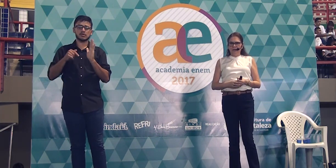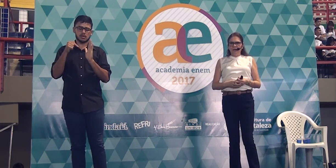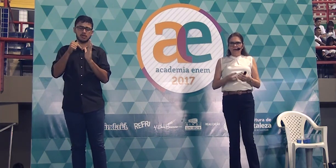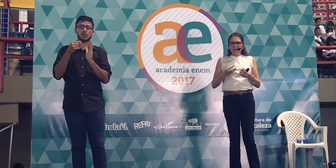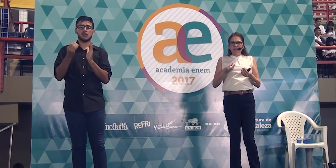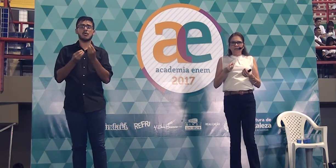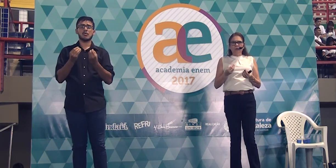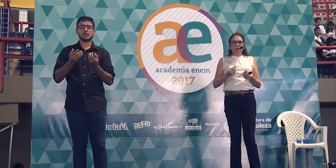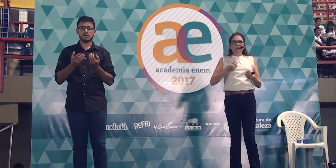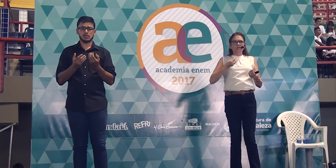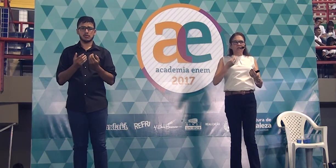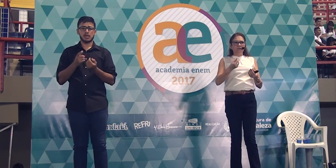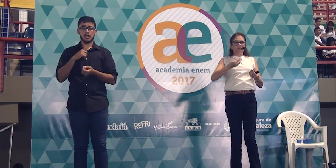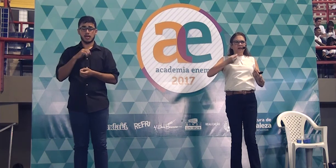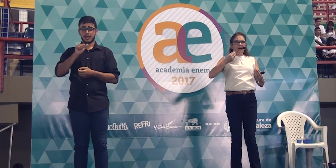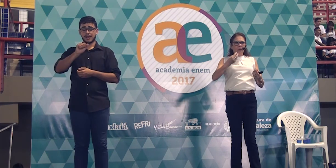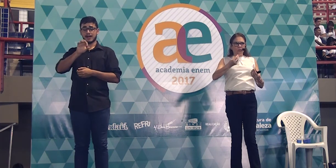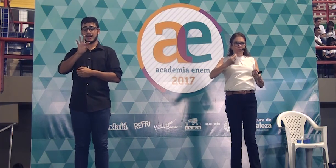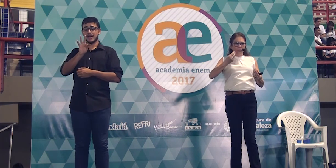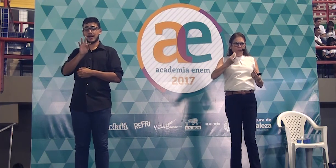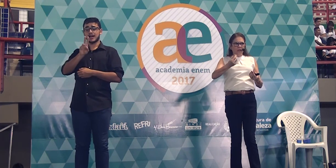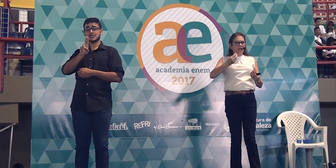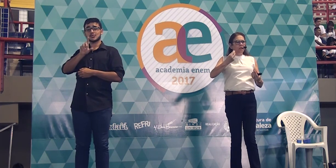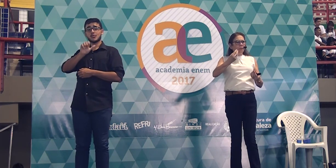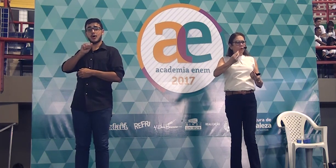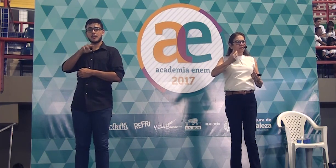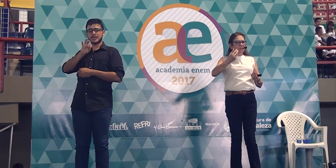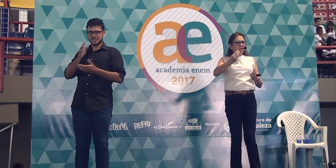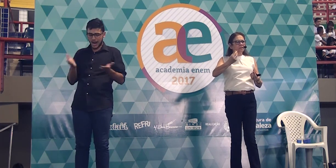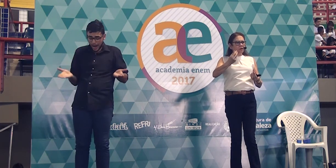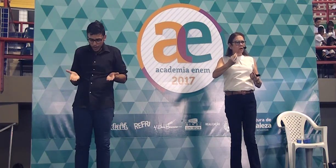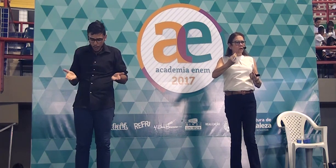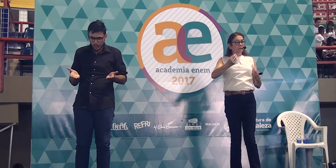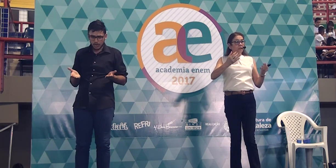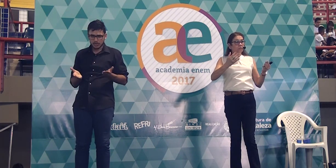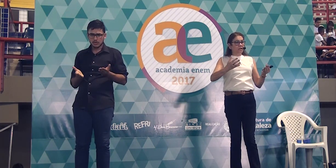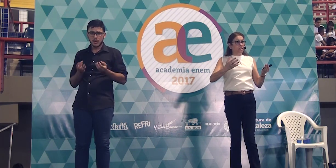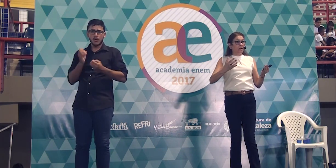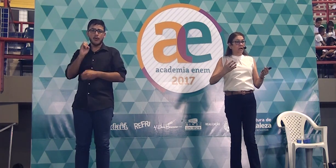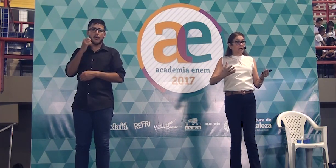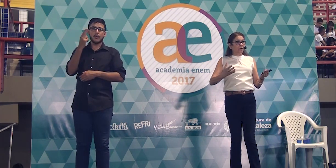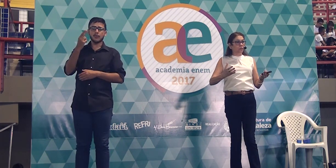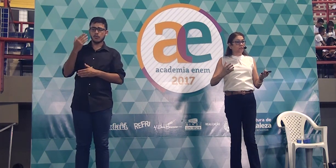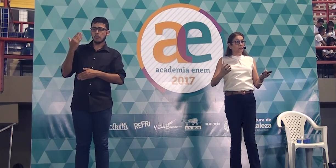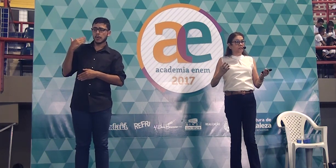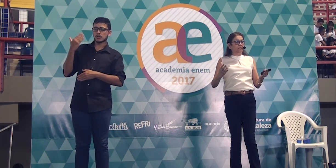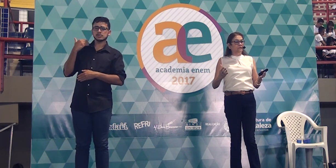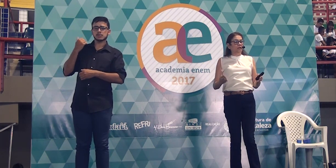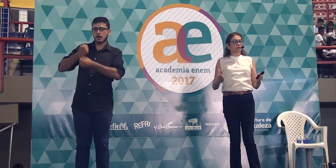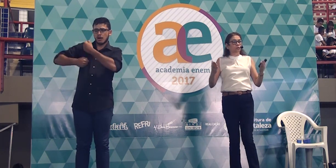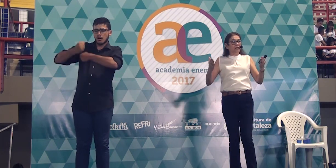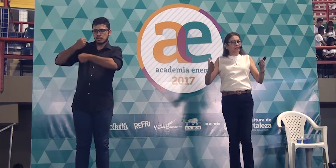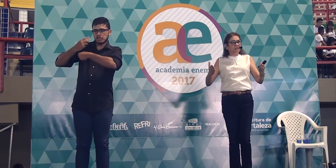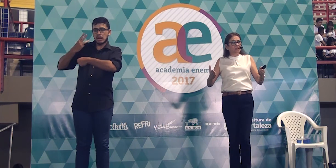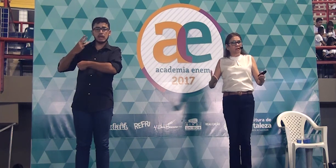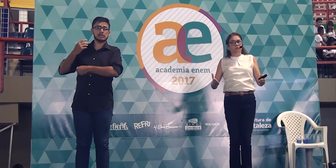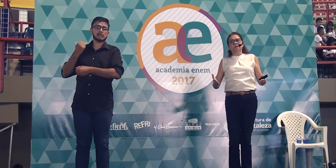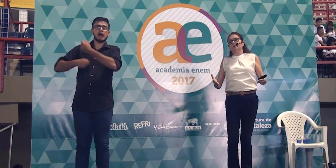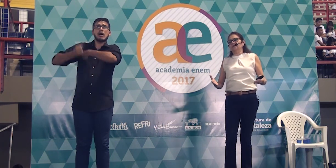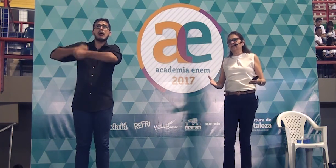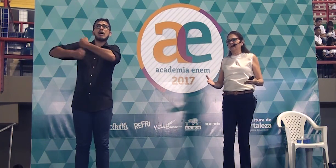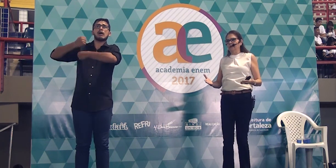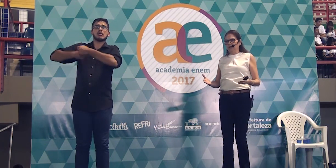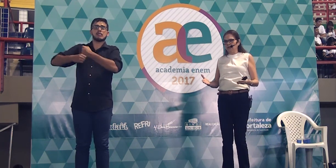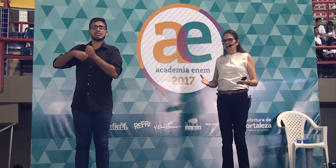cá. Esse atualmente é vago. Ele, por si só, não deixa claro se você está falando desse